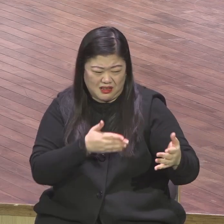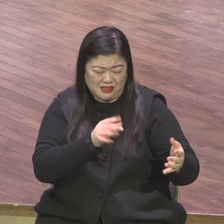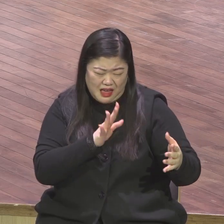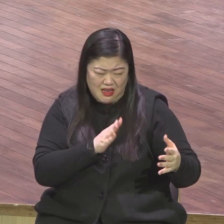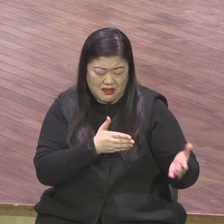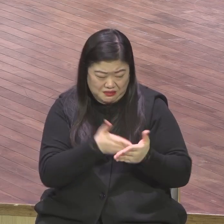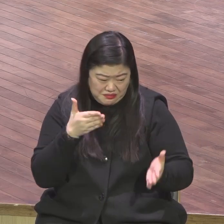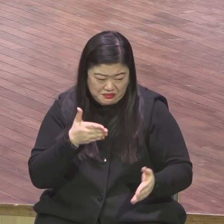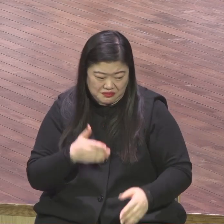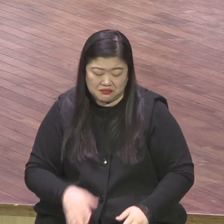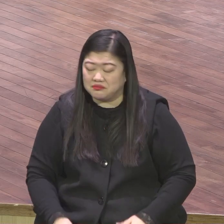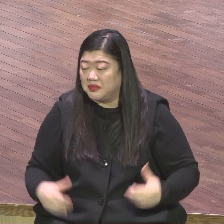아니에요 한 번 더